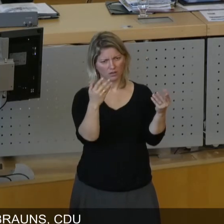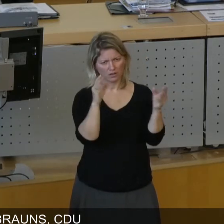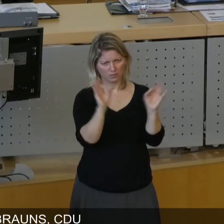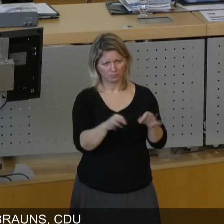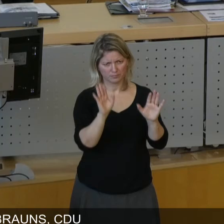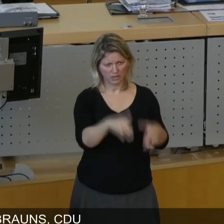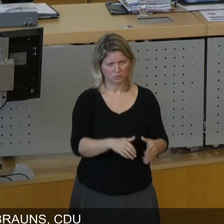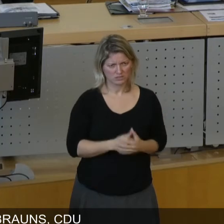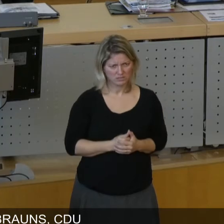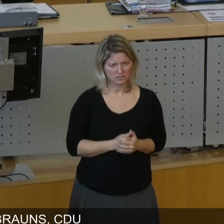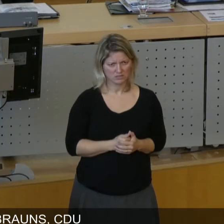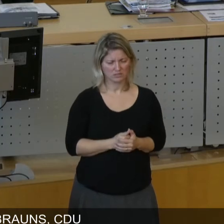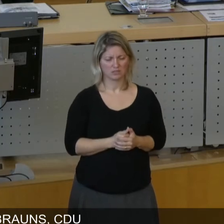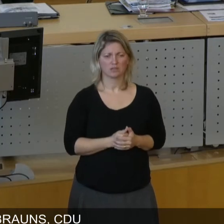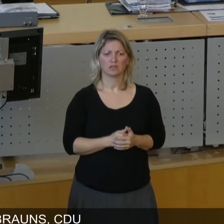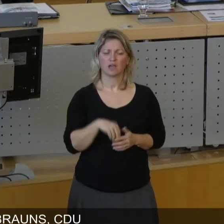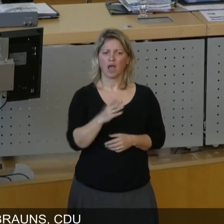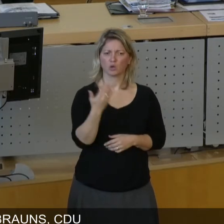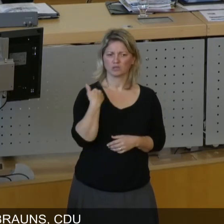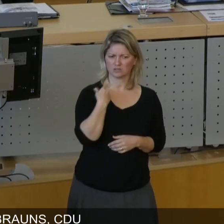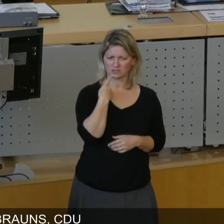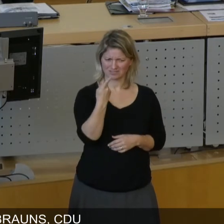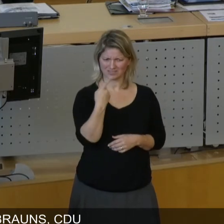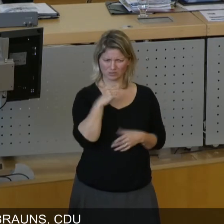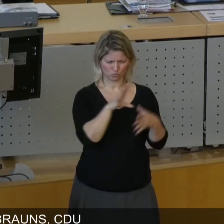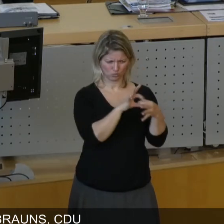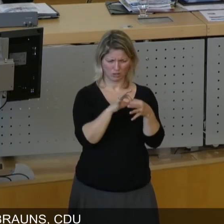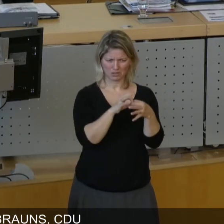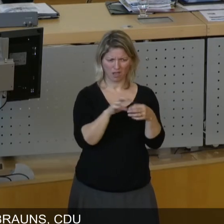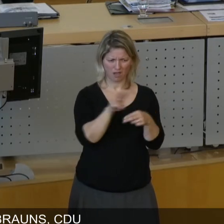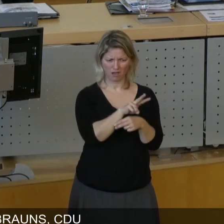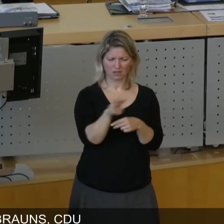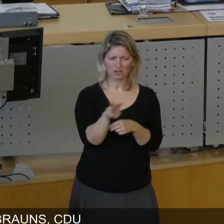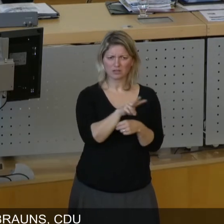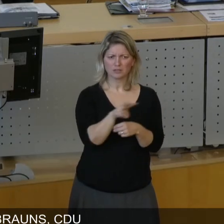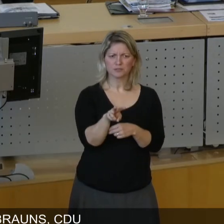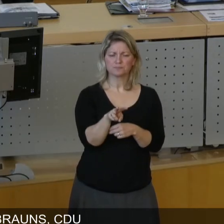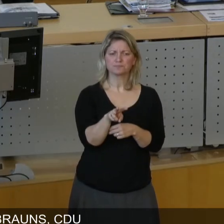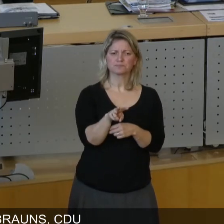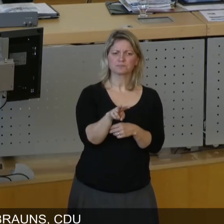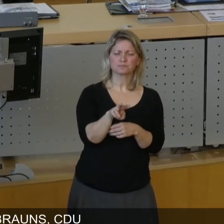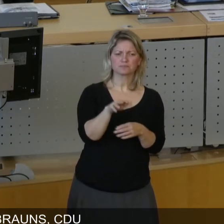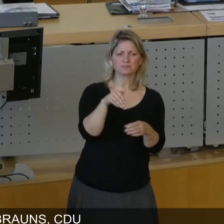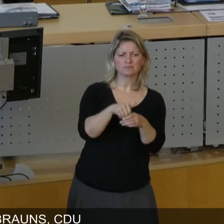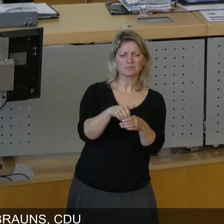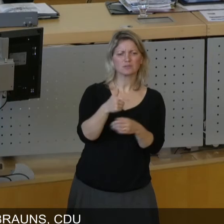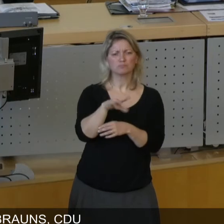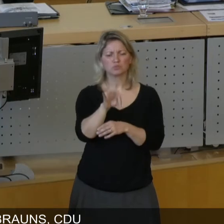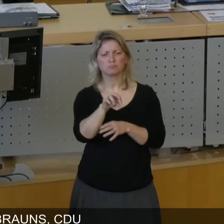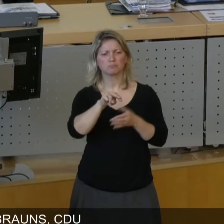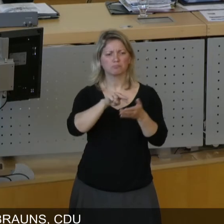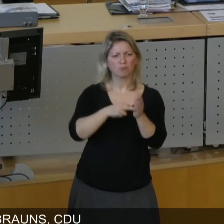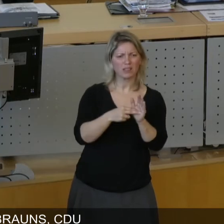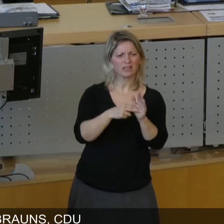gar nicht. Und der Zusammenhang ist einfach unsinnig, wenn Sie da mit bestimmten politischen